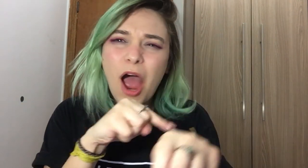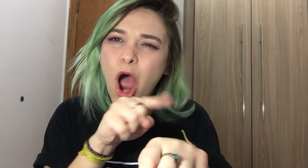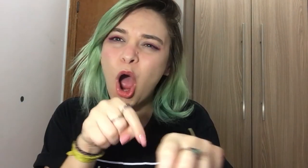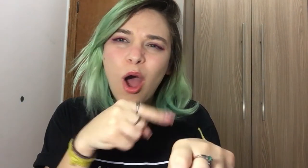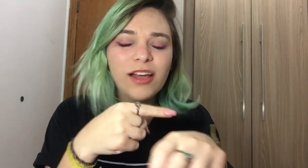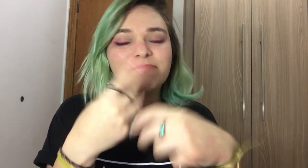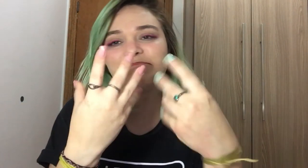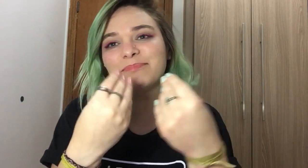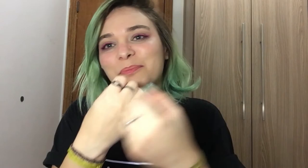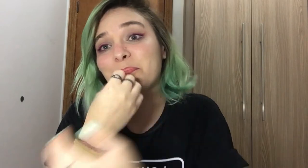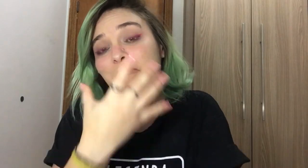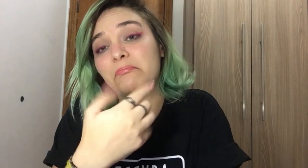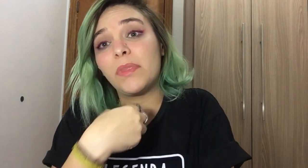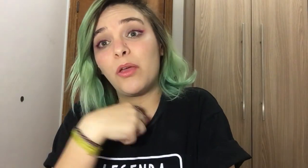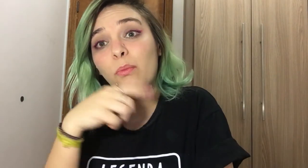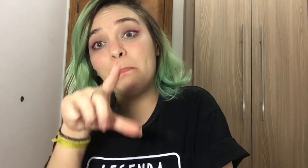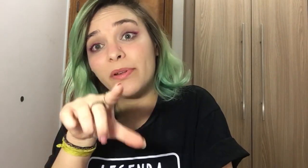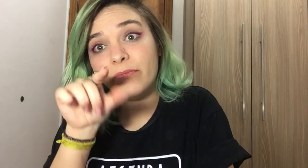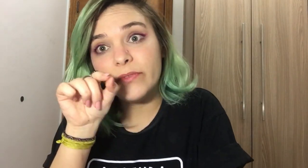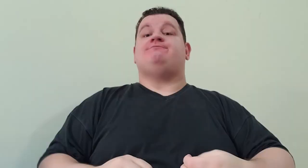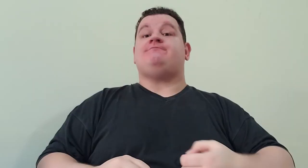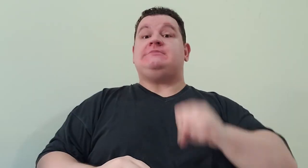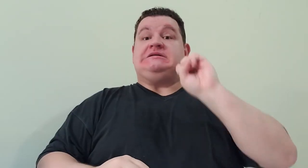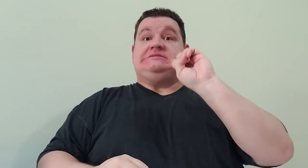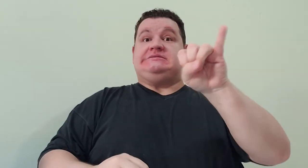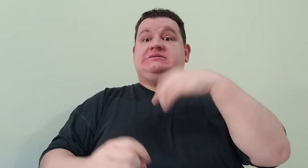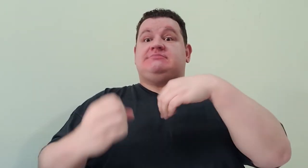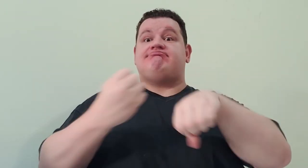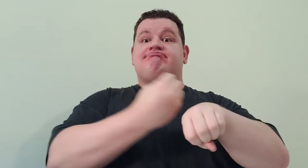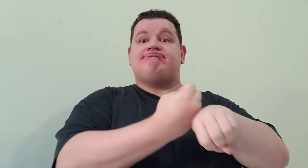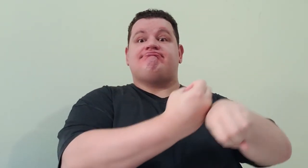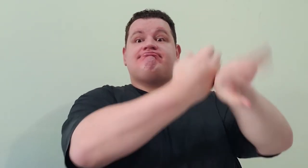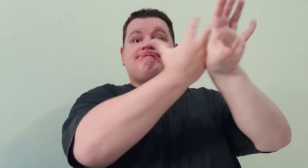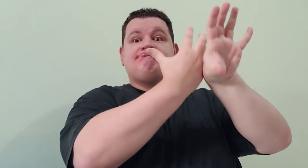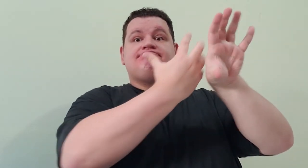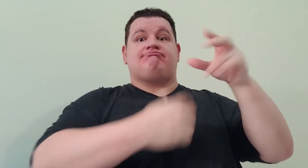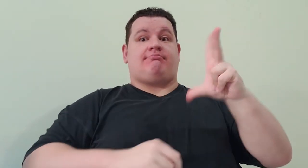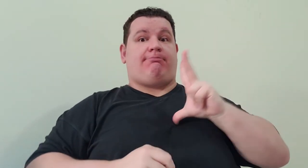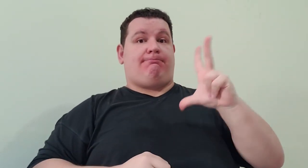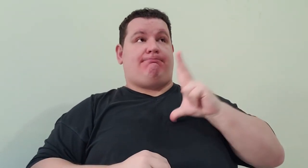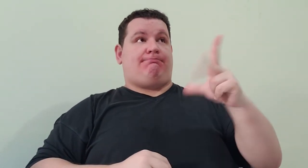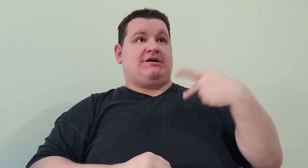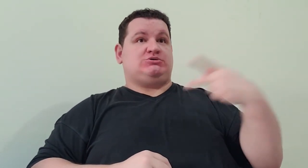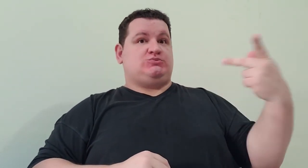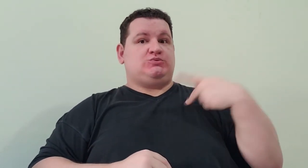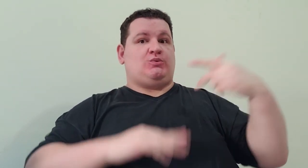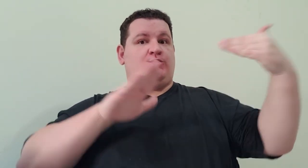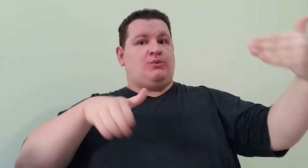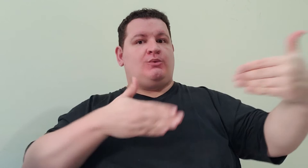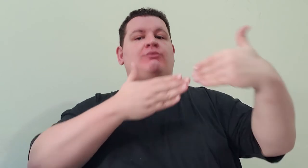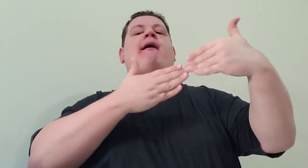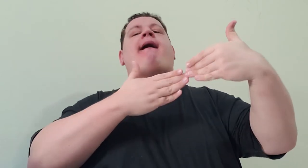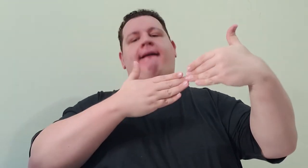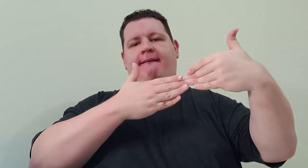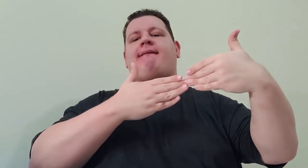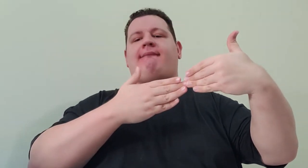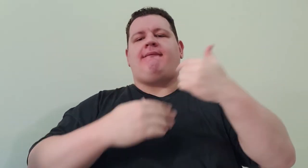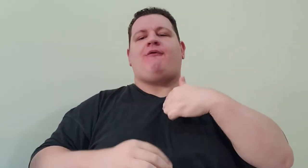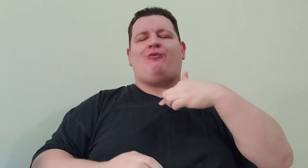então eu prefiro Germano se for uma videochamada particular eu opto por aplicativos como